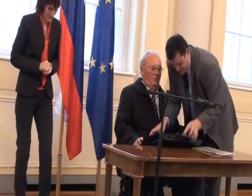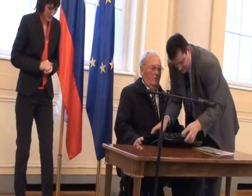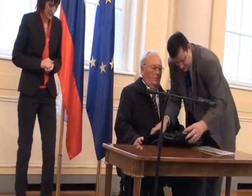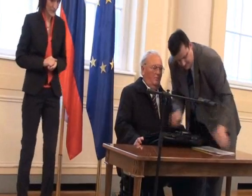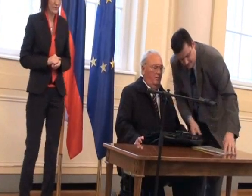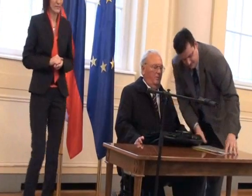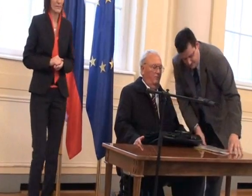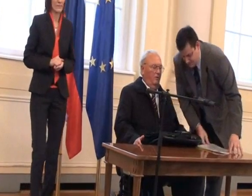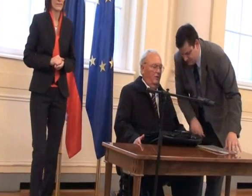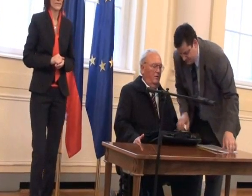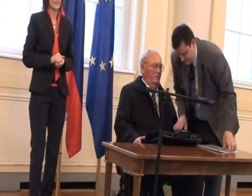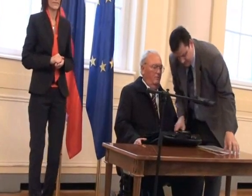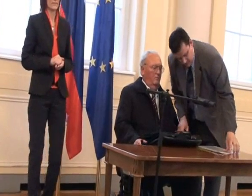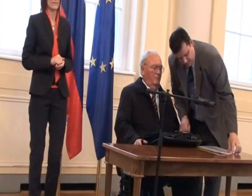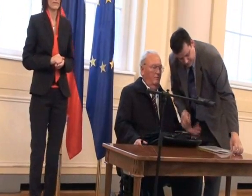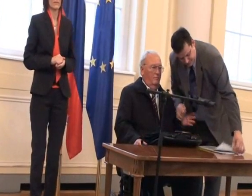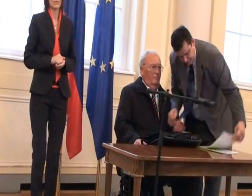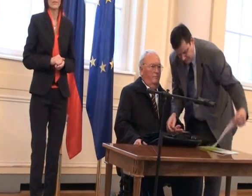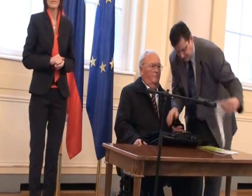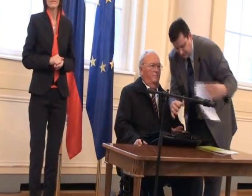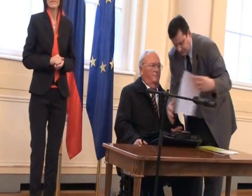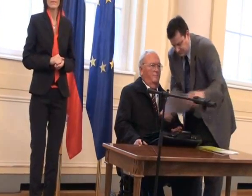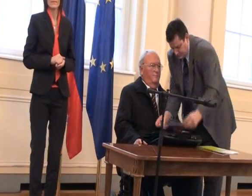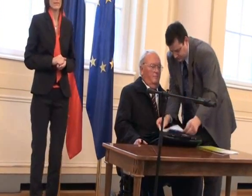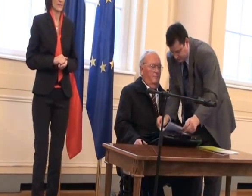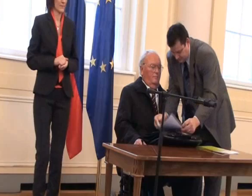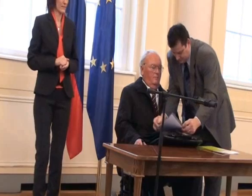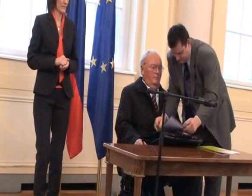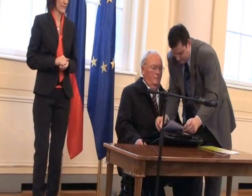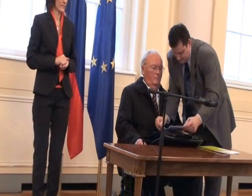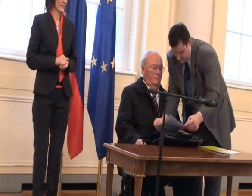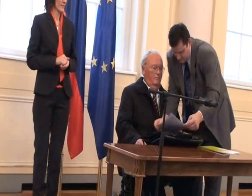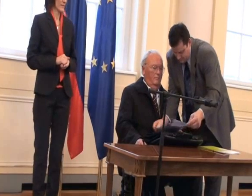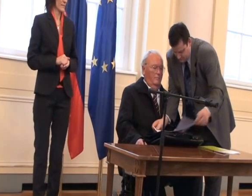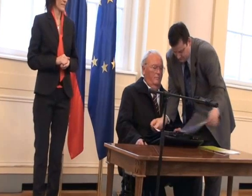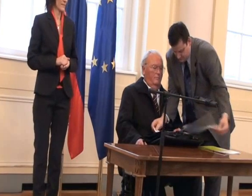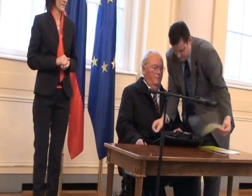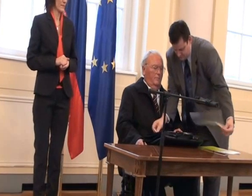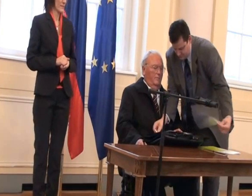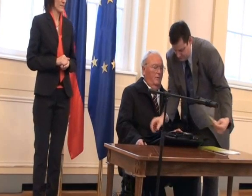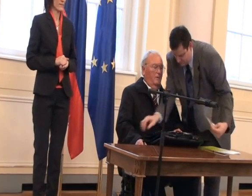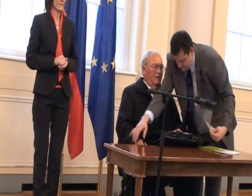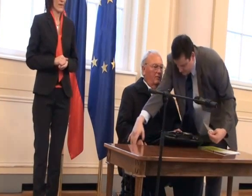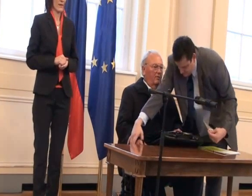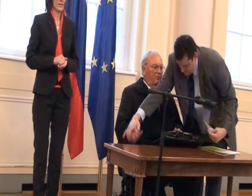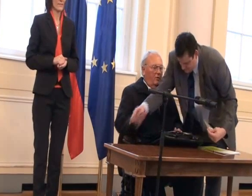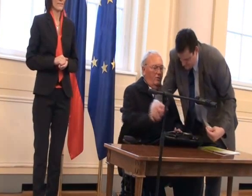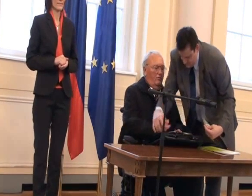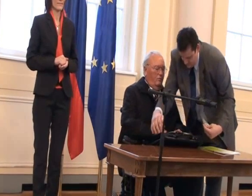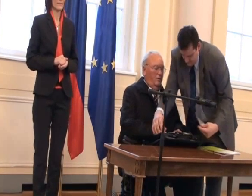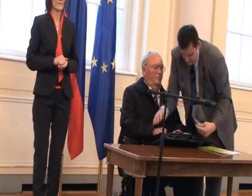predsednik, spoštovani gospod predsednik, dragi invalidke in invalidi, spoštovani kolegice in kolegi,